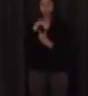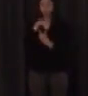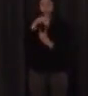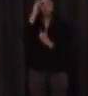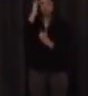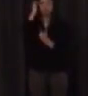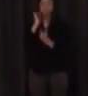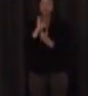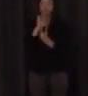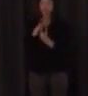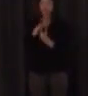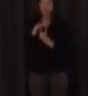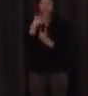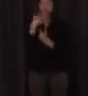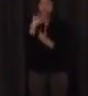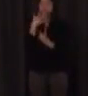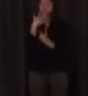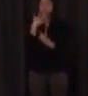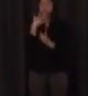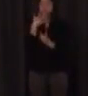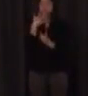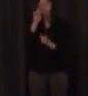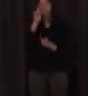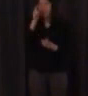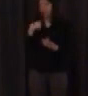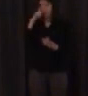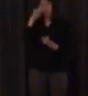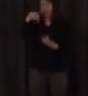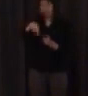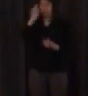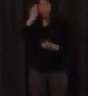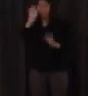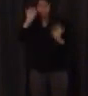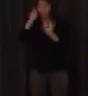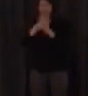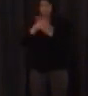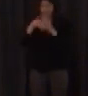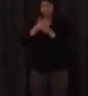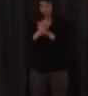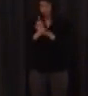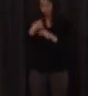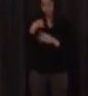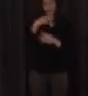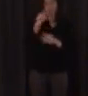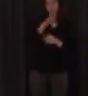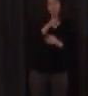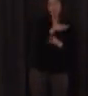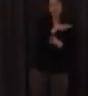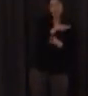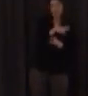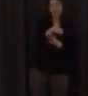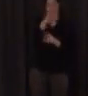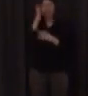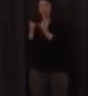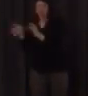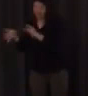está en las materias de bueno este año no doy lengua de signos si doy lengua castellana y latín y griego las clases de lengua castellana